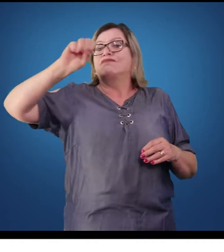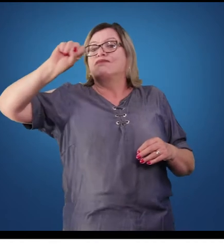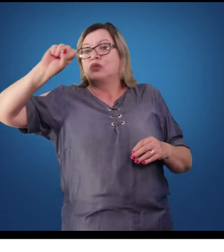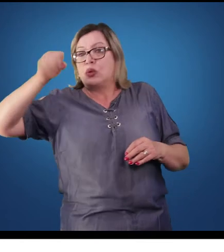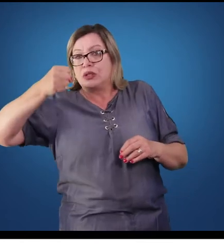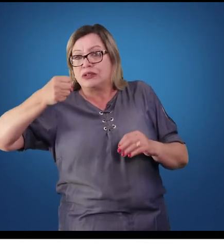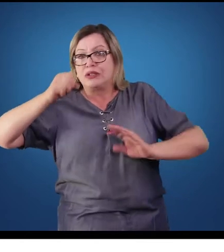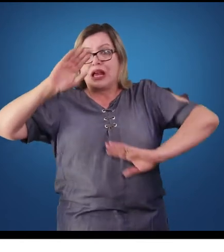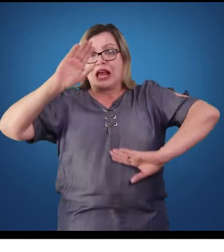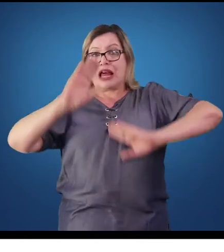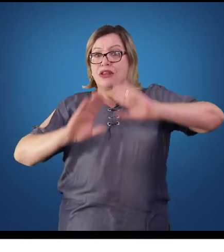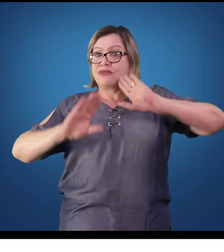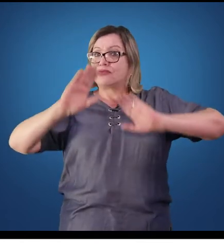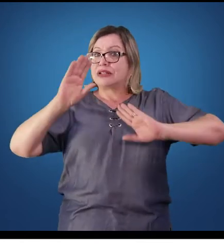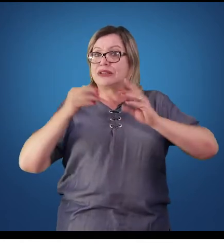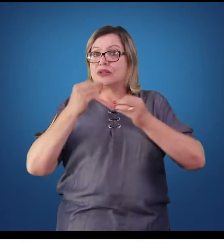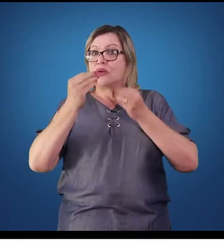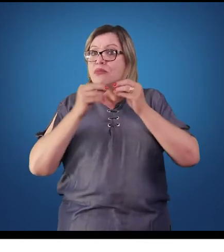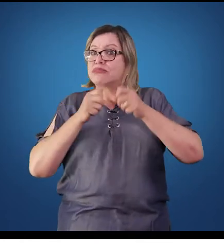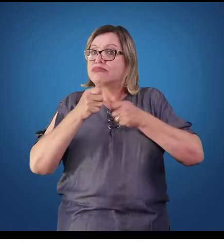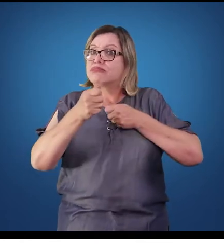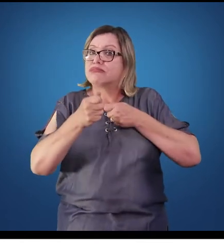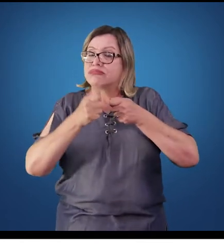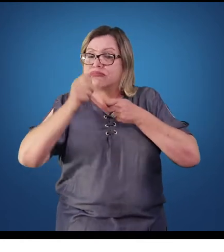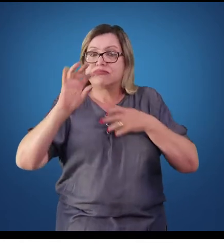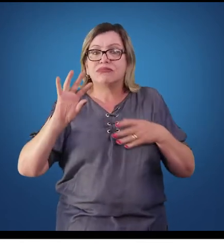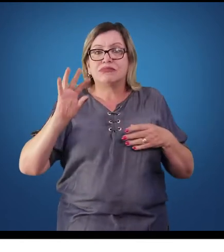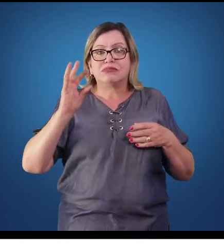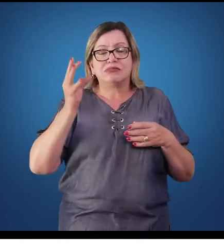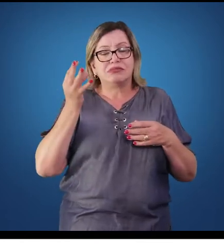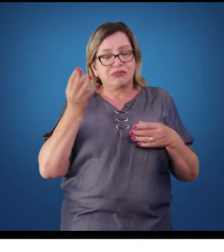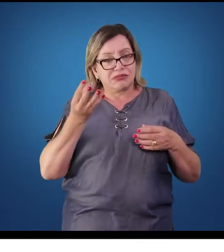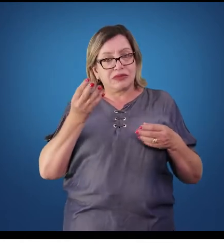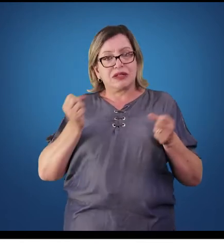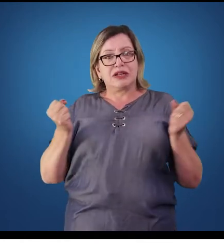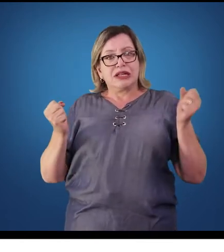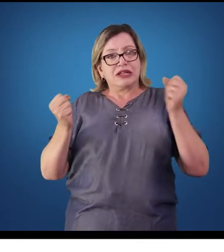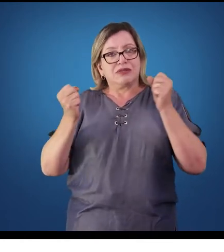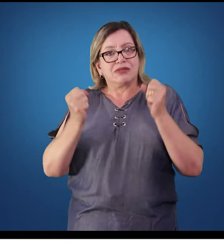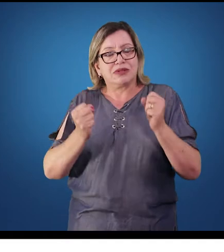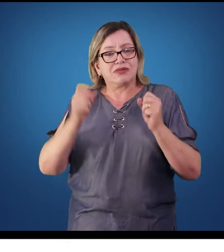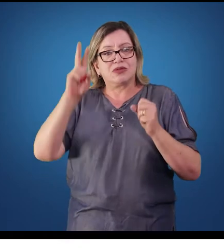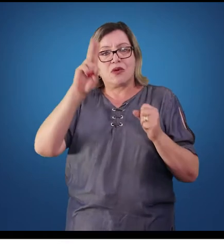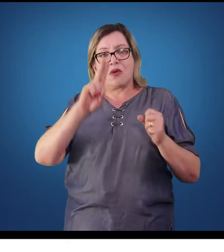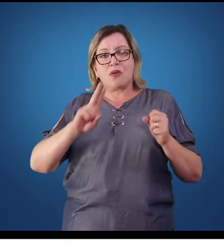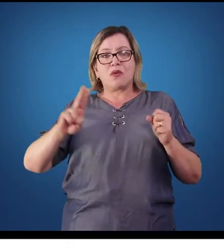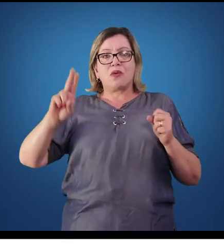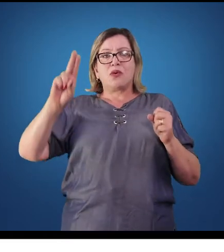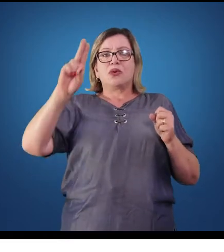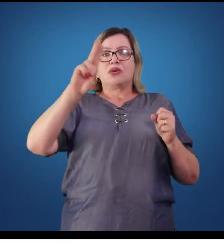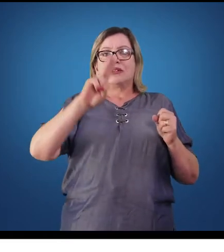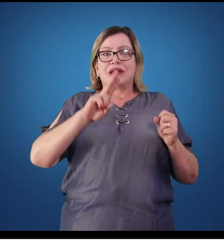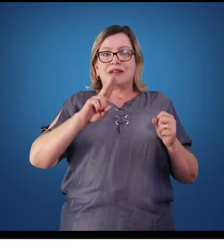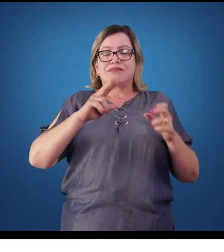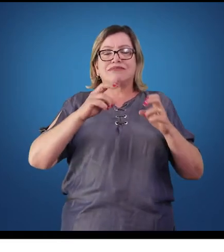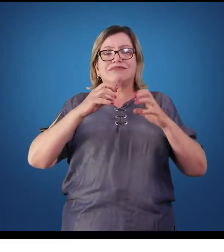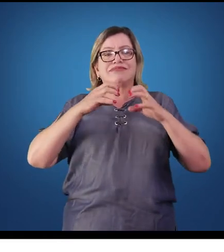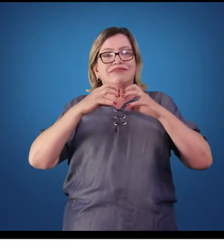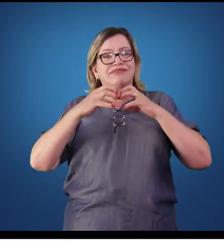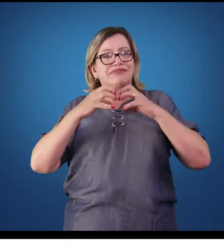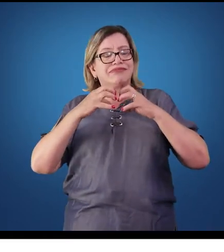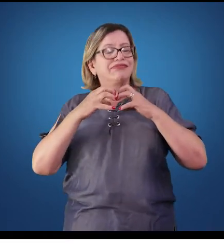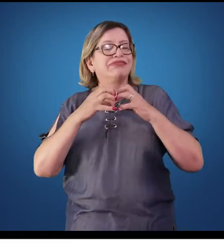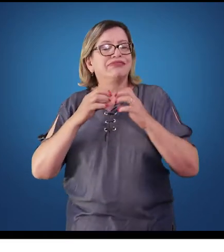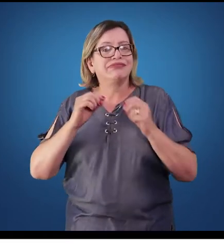apresenta diversos mecanismos de controle. Dentro desses mecanismos, podemos citar mecanismos neurais ou